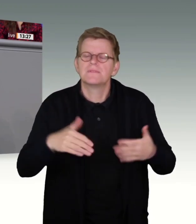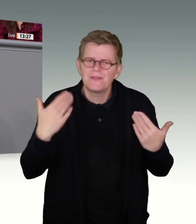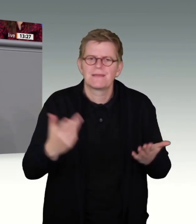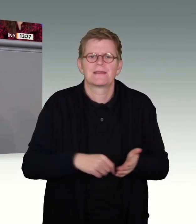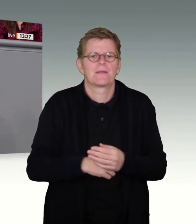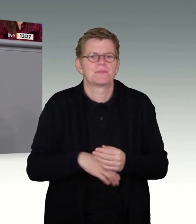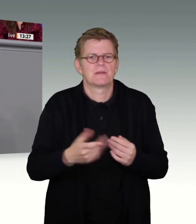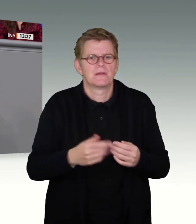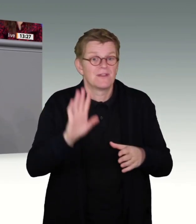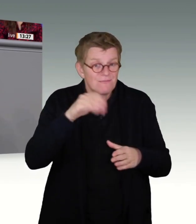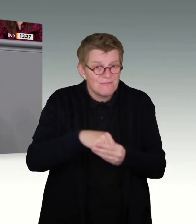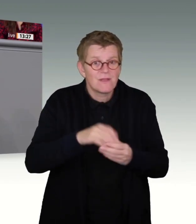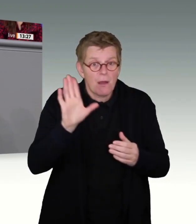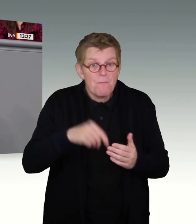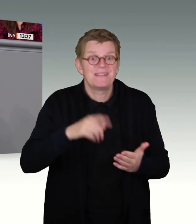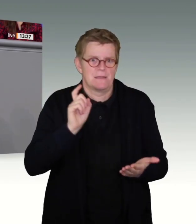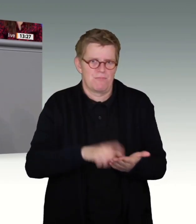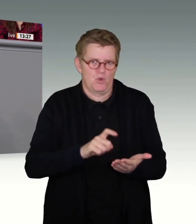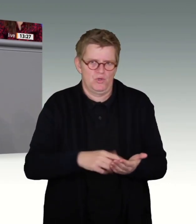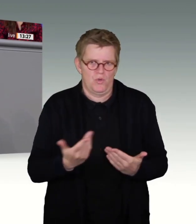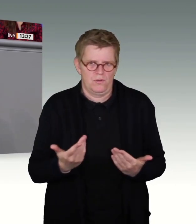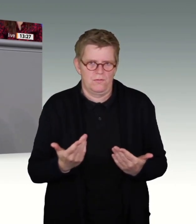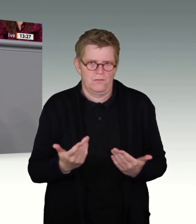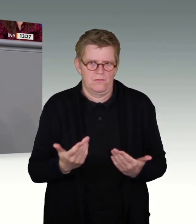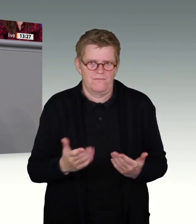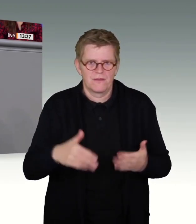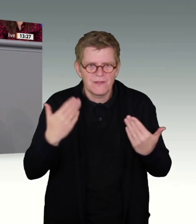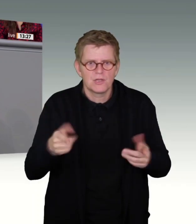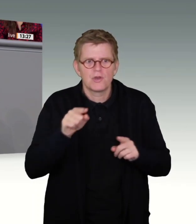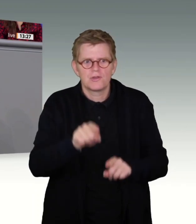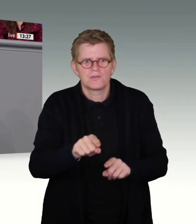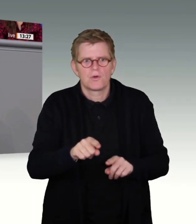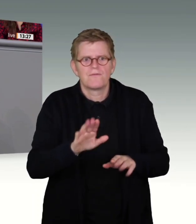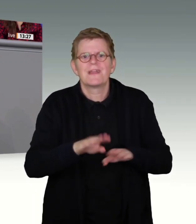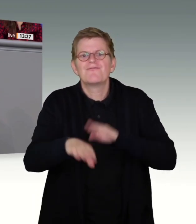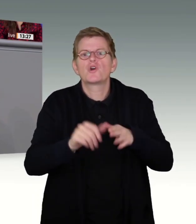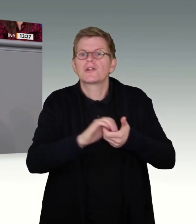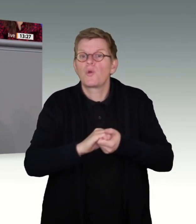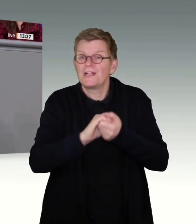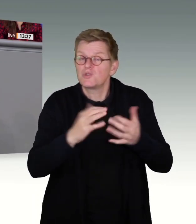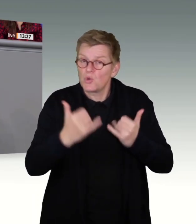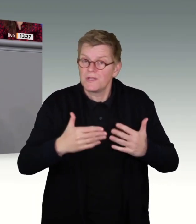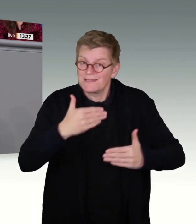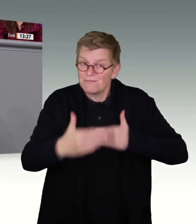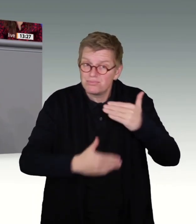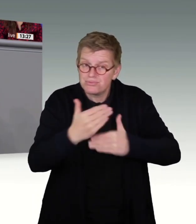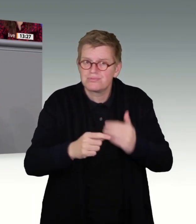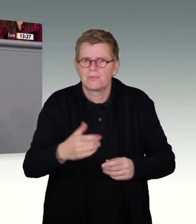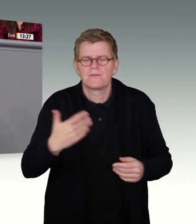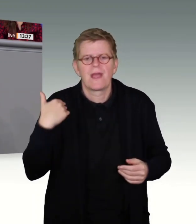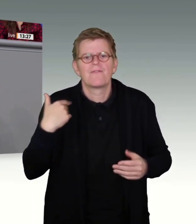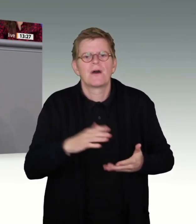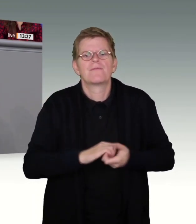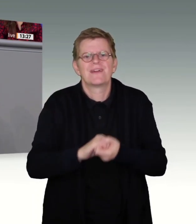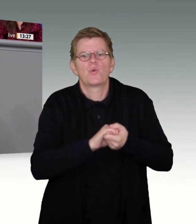Verhältnis von den legitimen Strafverfolgungsinteressen und den Grundrechten der Bürgerinnen und Bürger sorgen. Die Fortschrittskoalition macht sich auf den Weg, und ich wäre froh, wenn die Union sich endlich